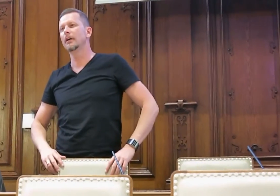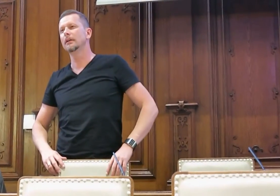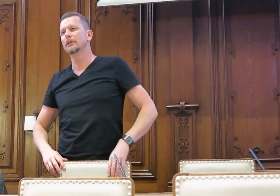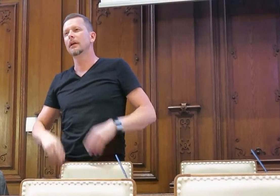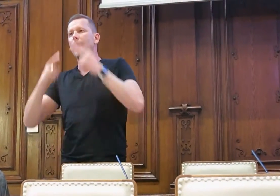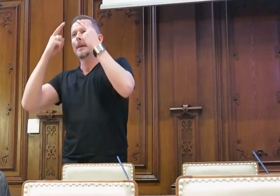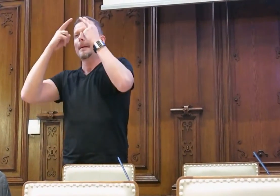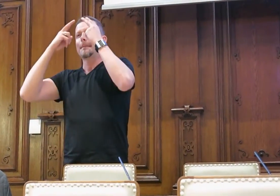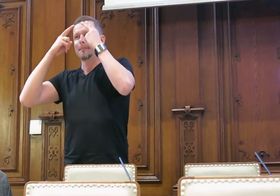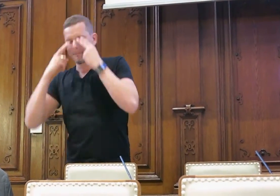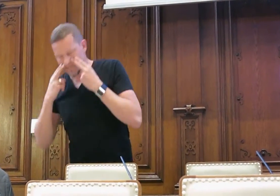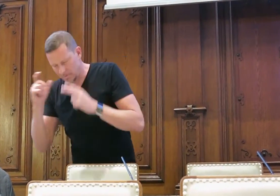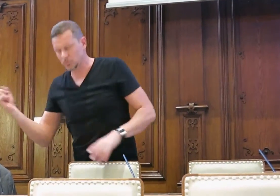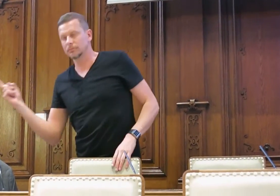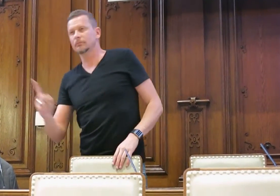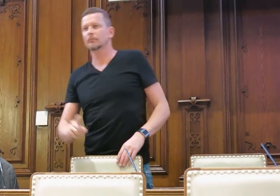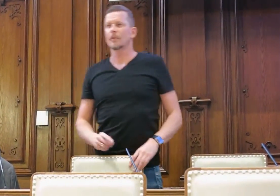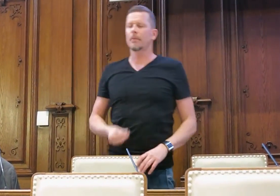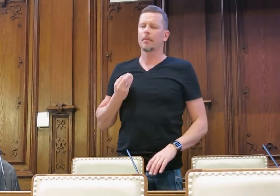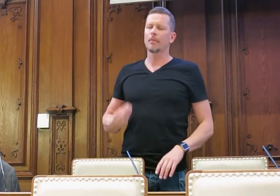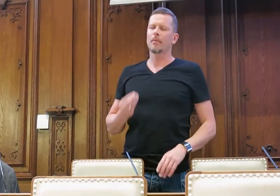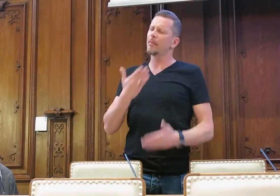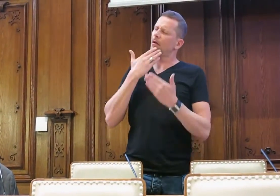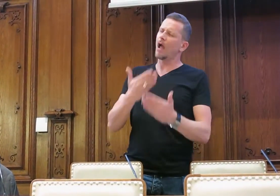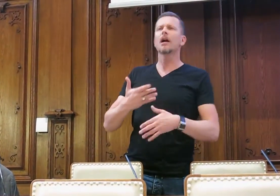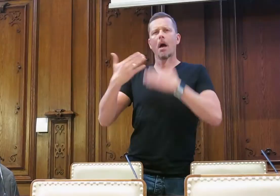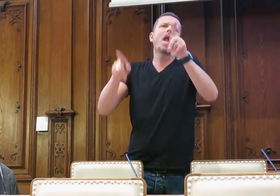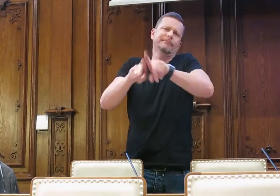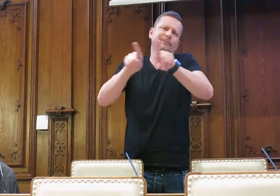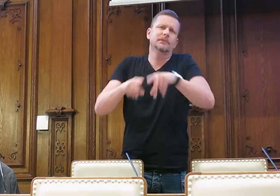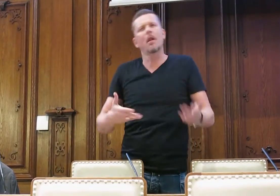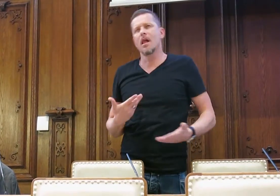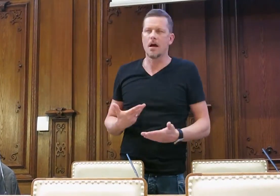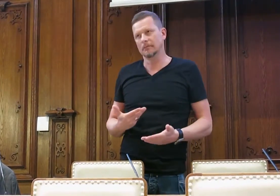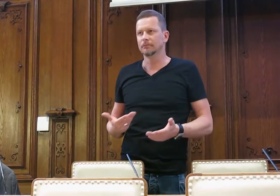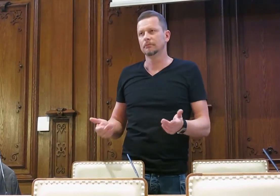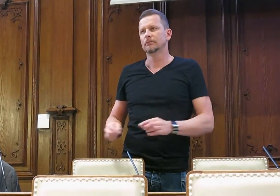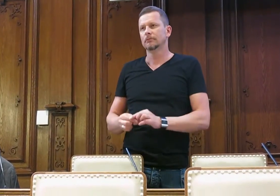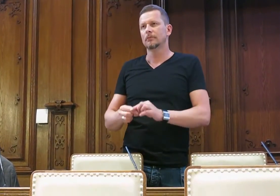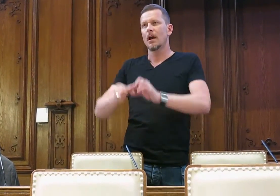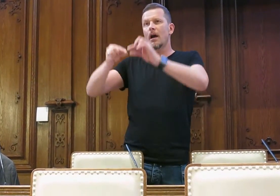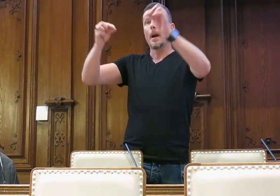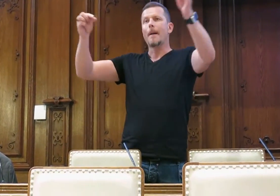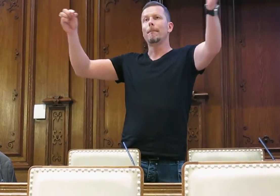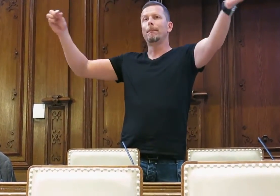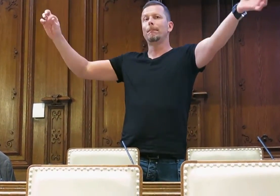Begräbnisstätte zu verlassen. Dann kommt eine blinde Person heran, hält eine Dankesrede so wieder. Erst auch bedankt sich für die vielen